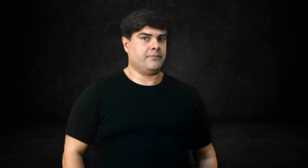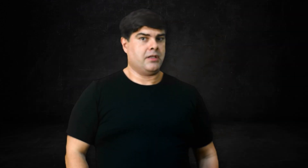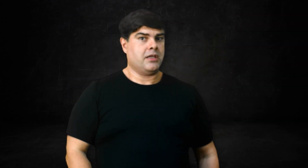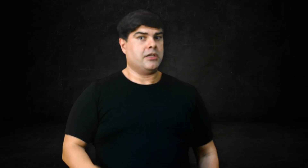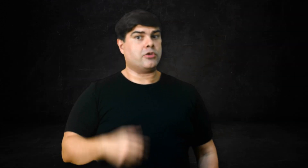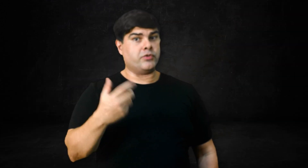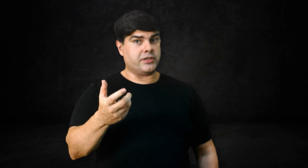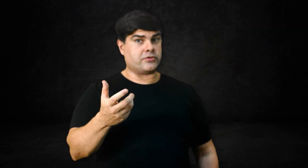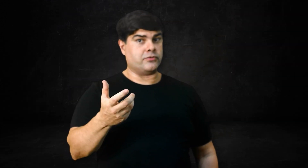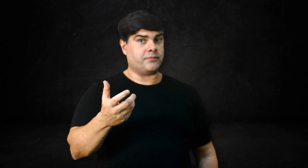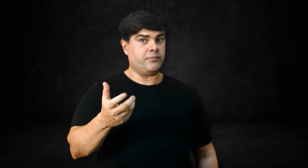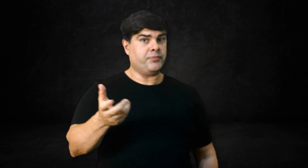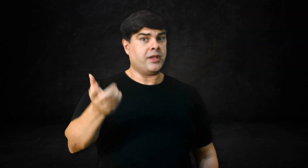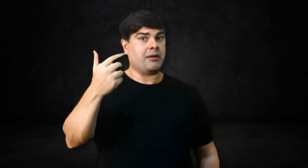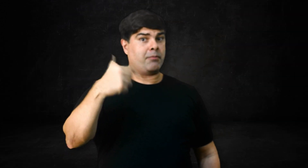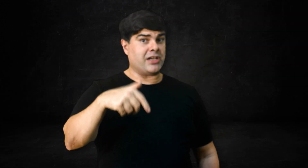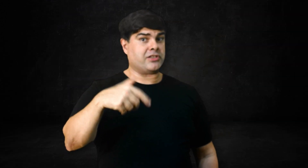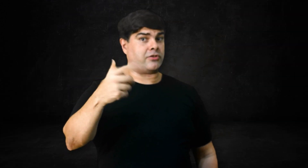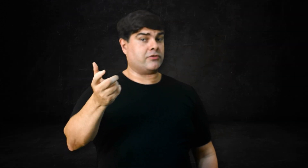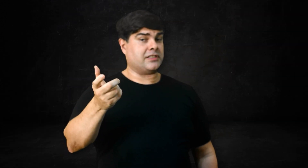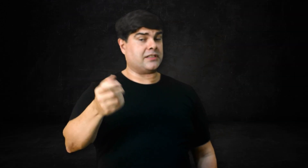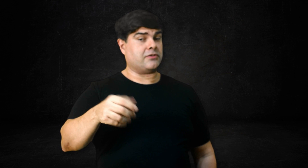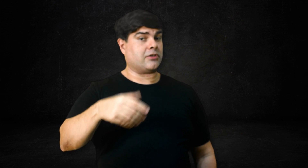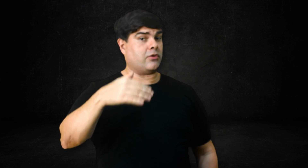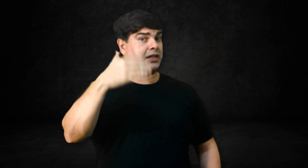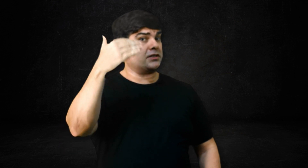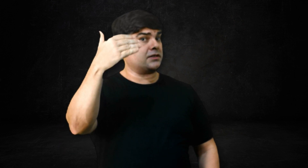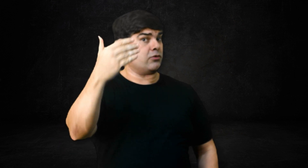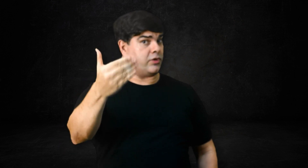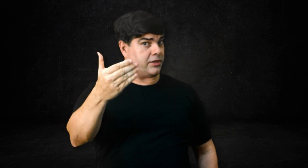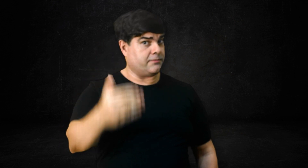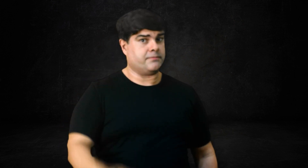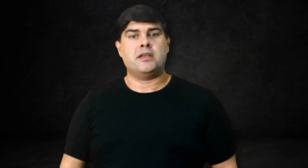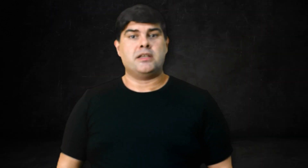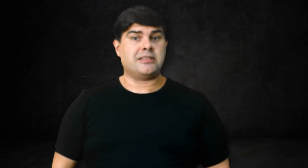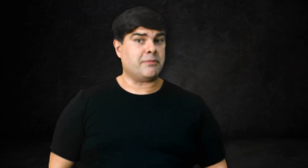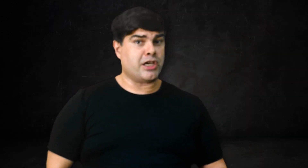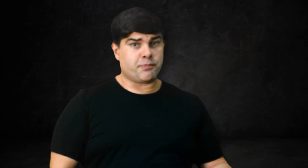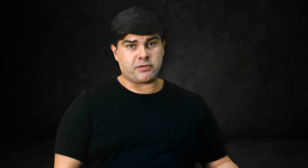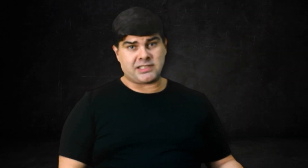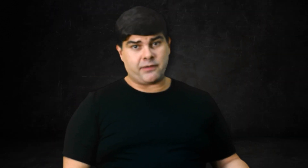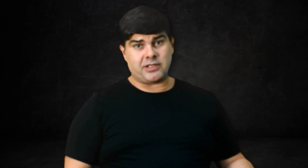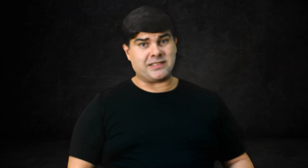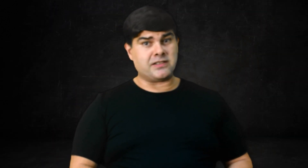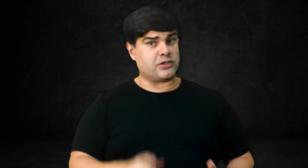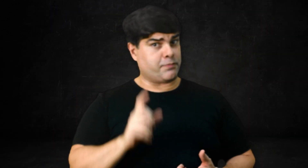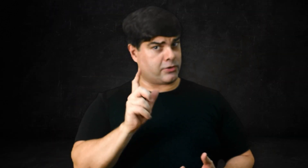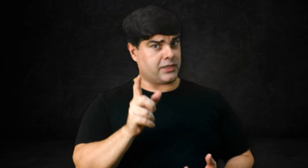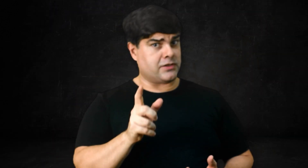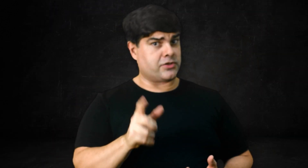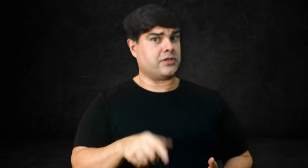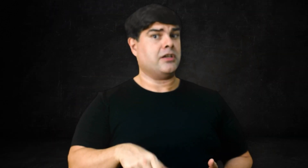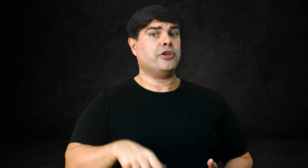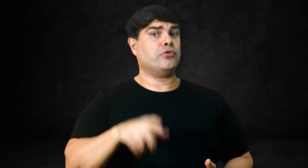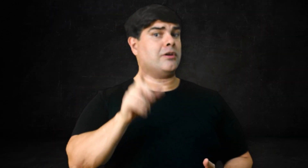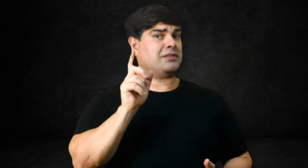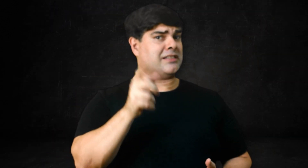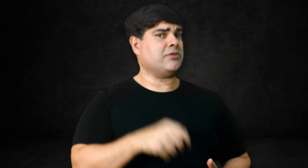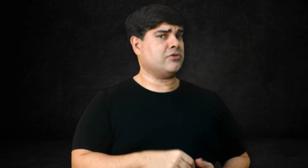e com isso, baixa sua concentração na corrente sanguínea. E também é responsável na síntese de proteínas e no armazenamento de